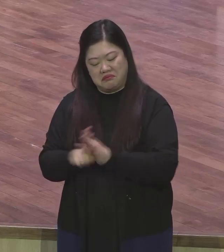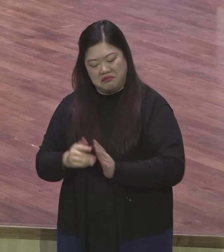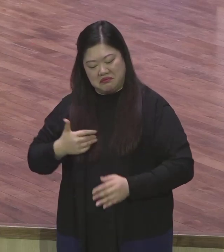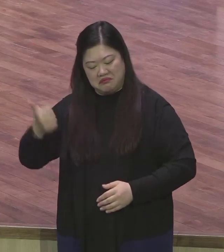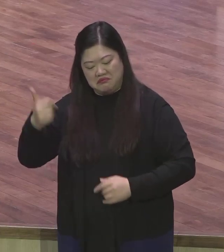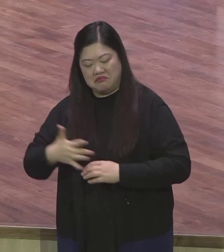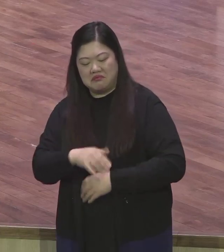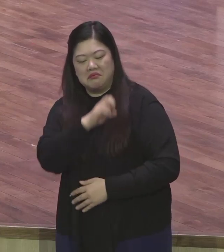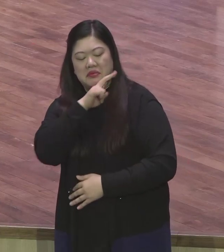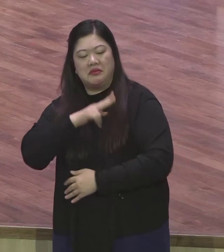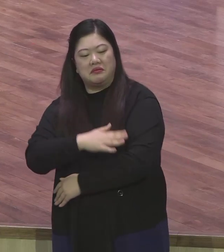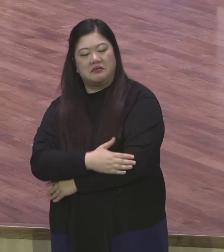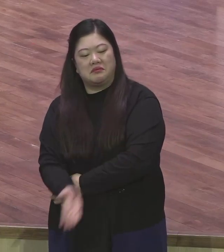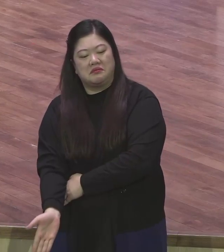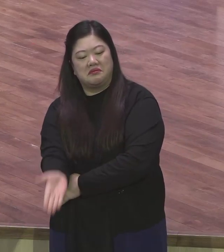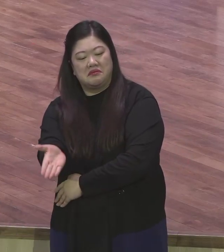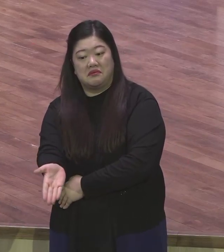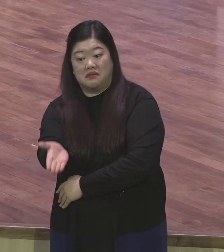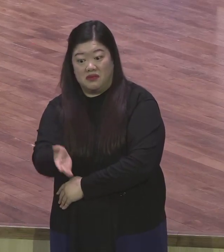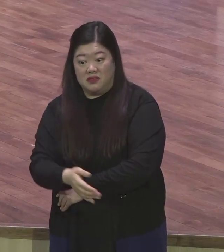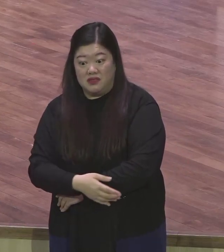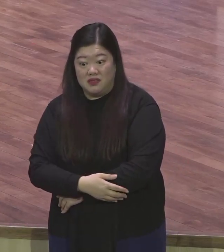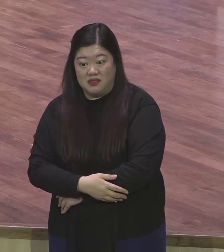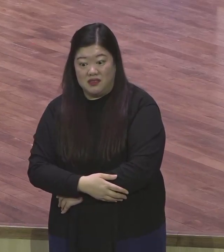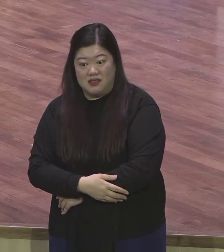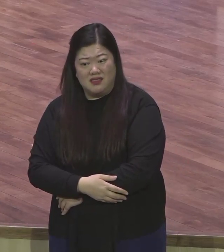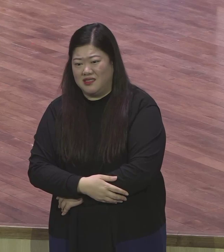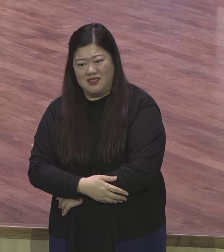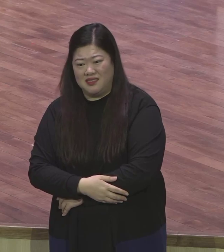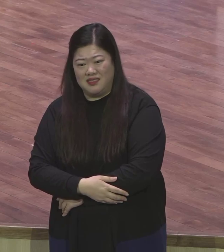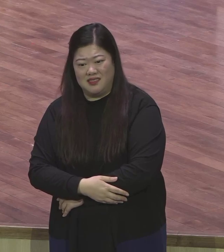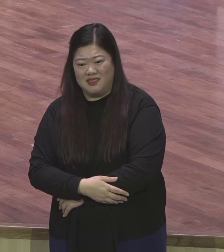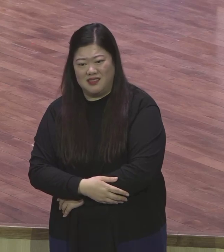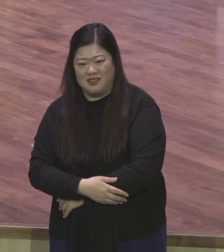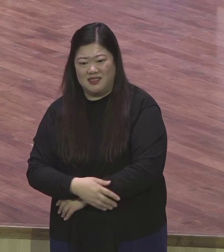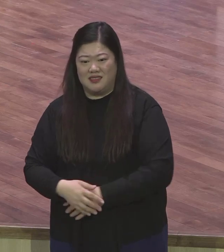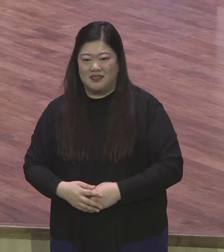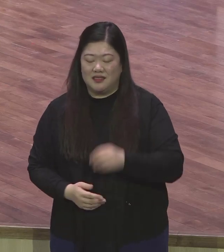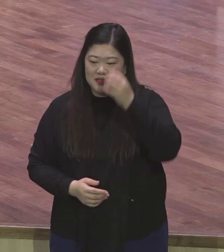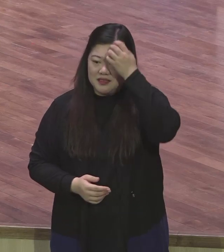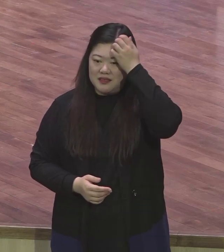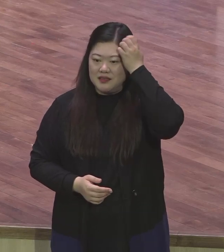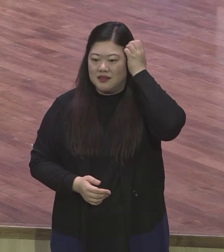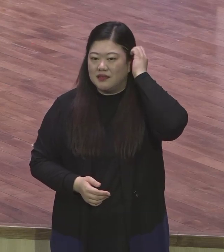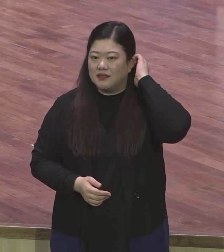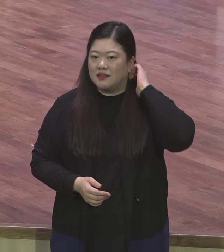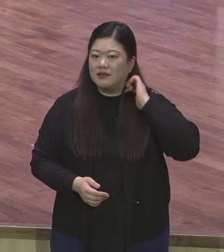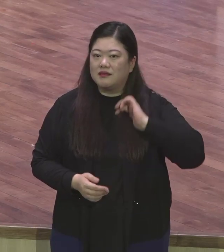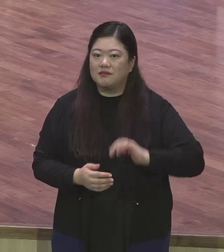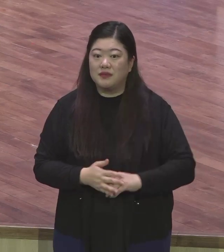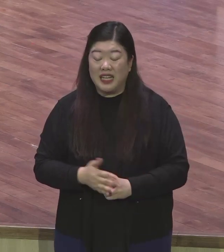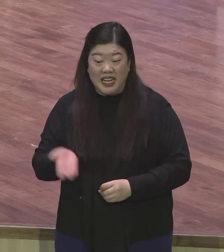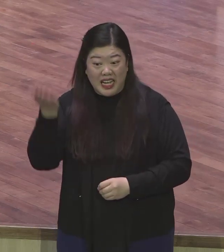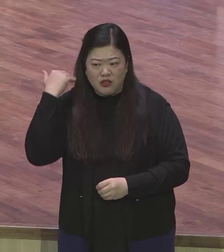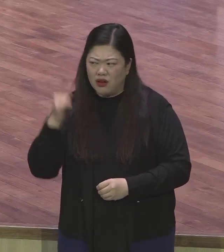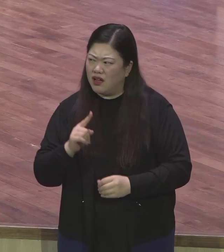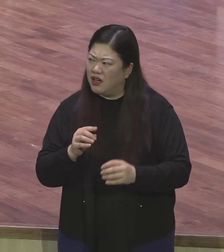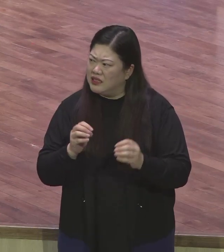그래서 IMF가 가지고 창원에서는요 80% 기득금이 다 잘렸대요 맨날 교회 간다고 평소 때 농댄 치고 다